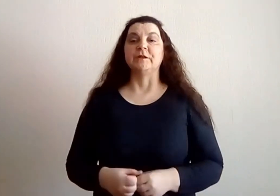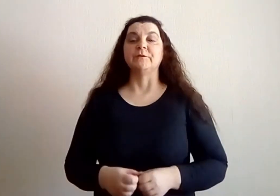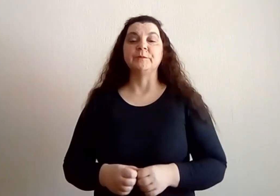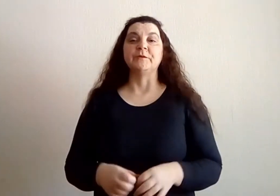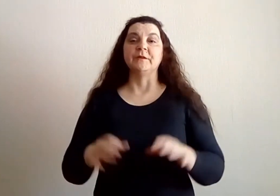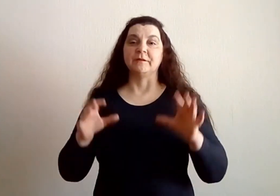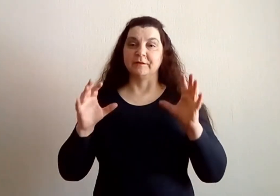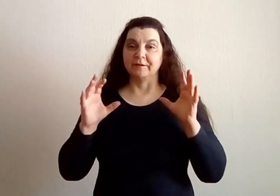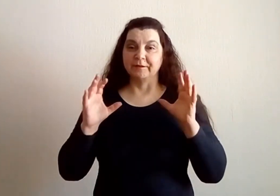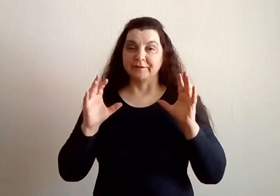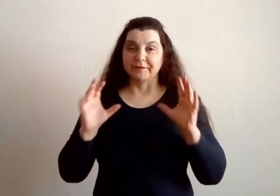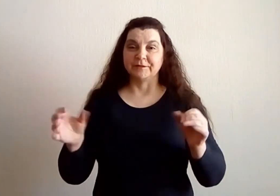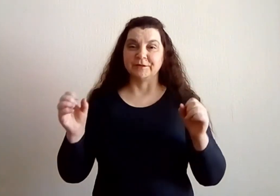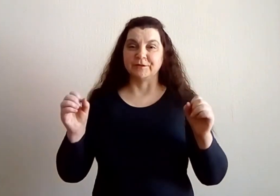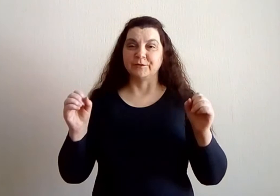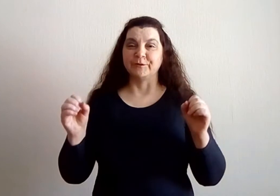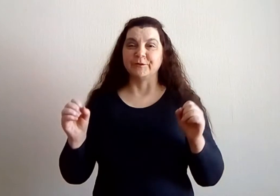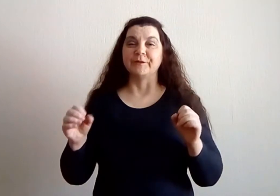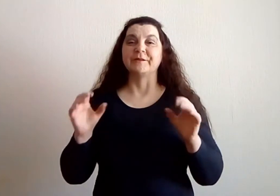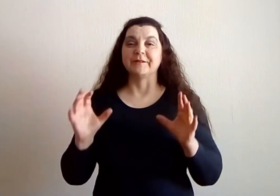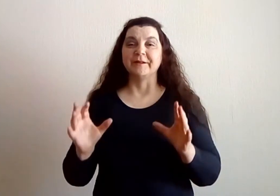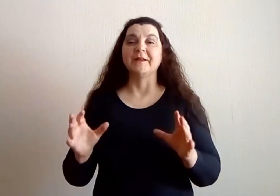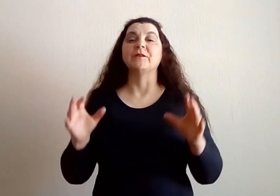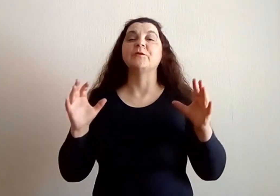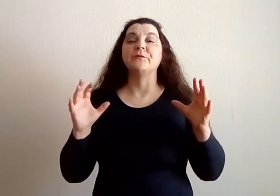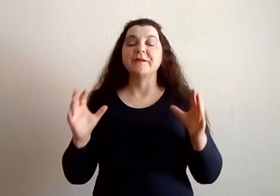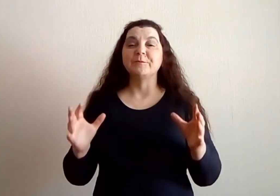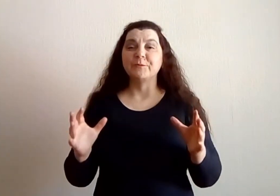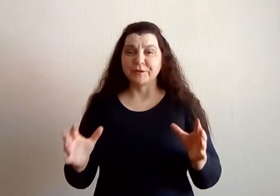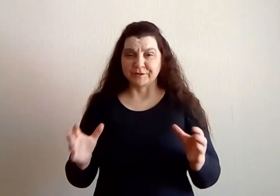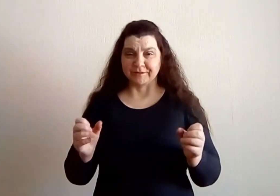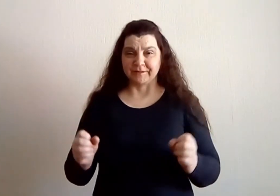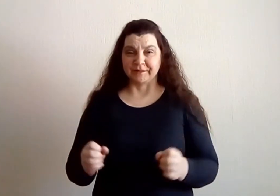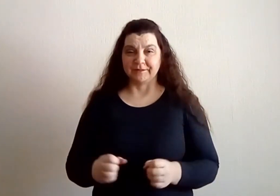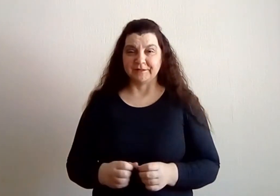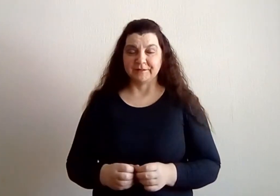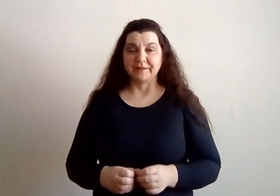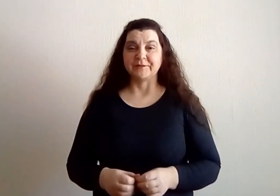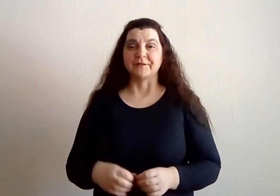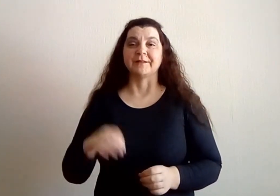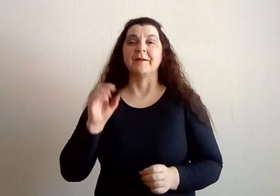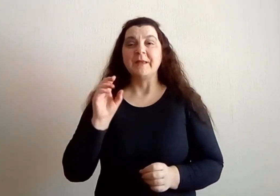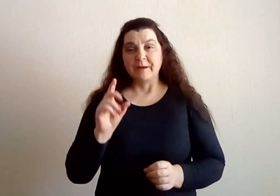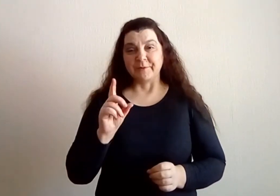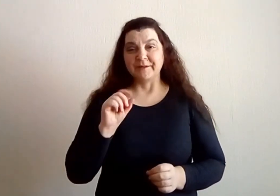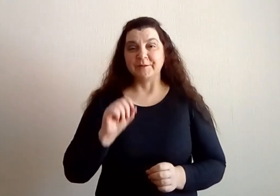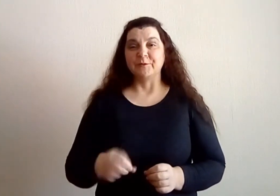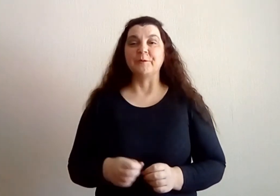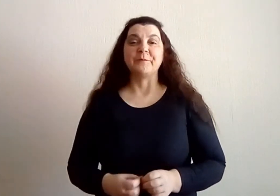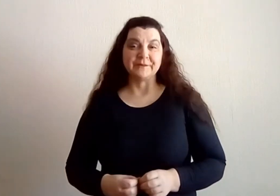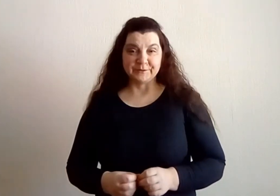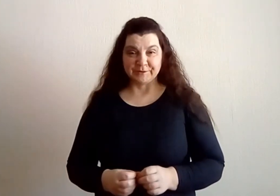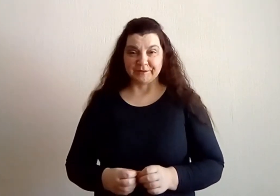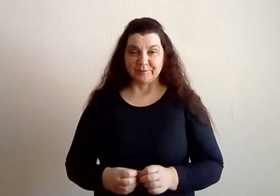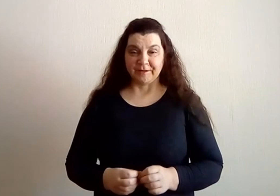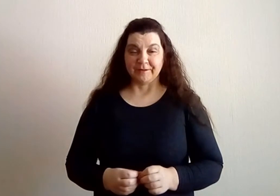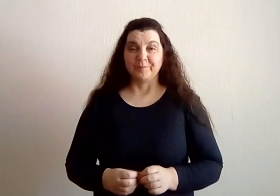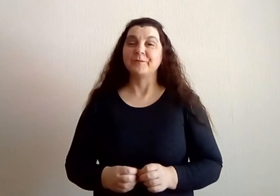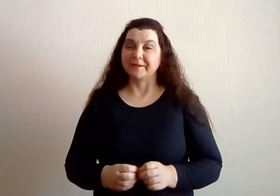выполнить или достичь ту или иную цель, но вы не можете сконцентрироваться, поэтому послушайте меня до